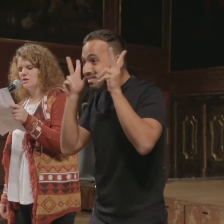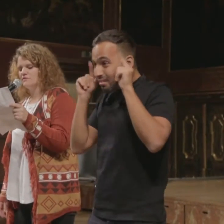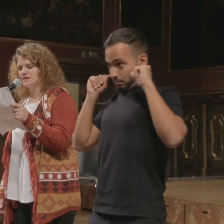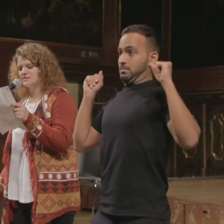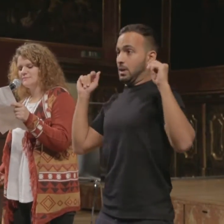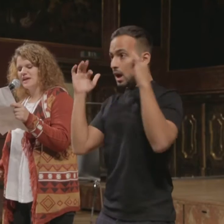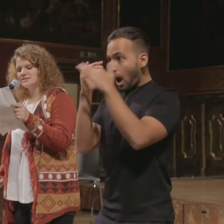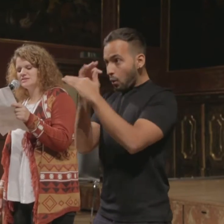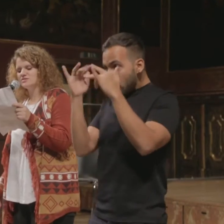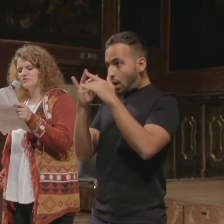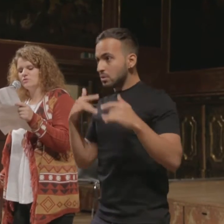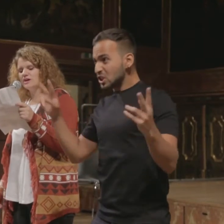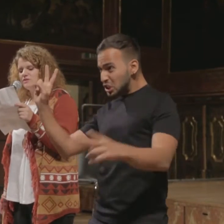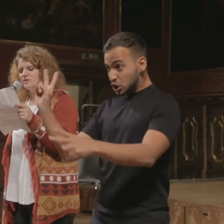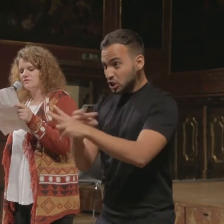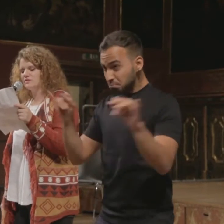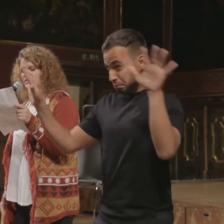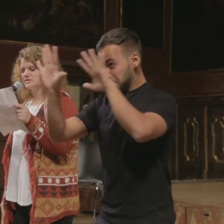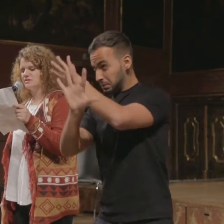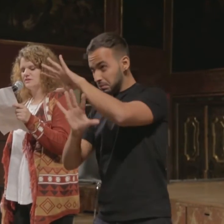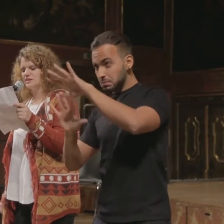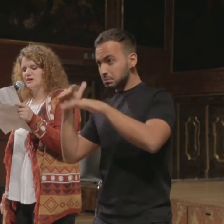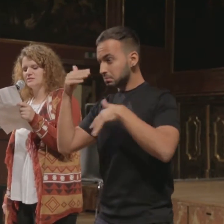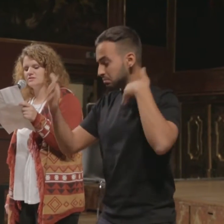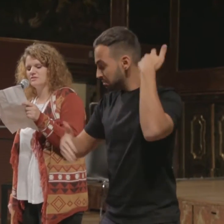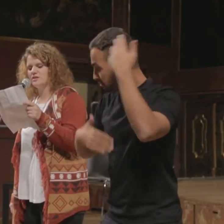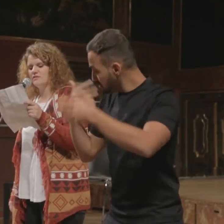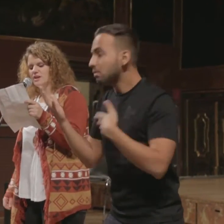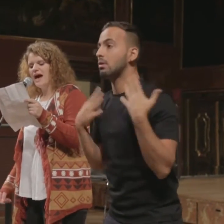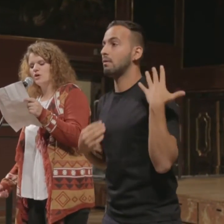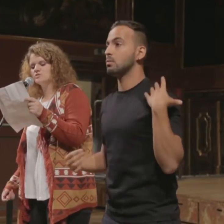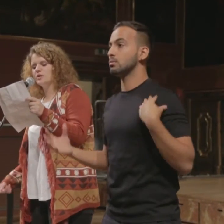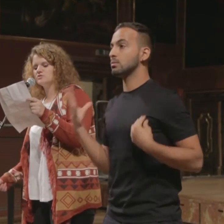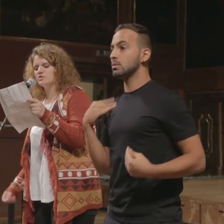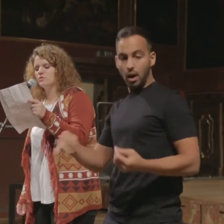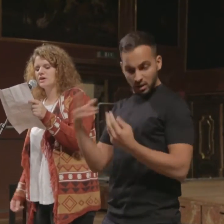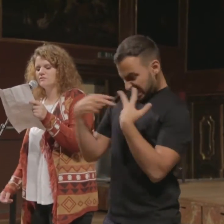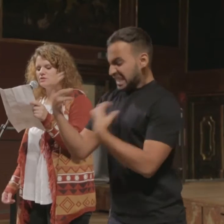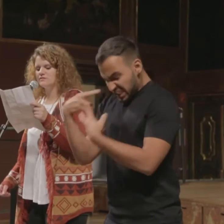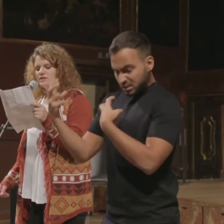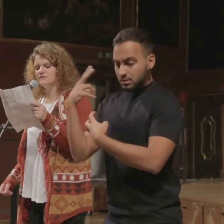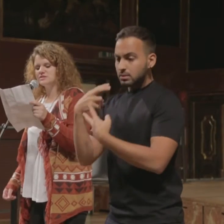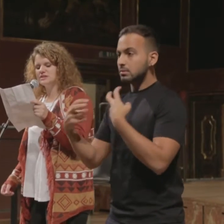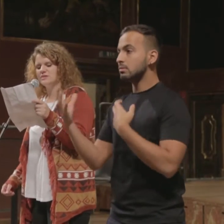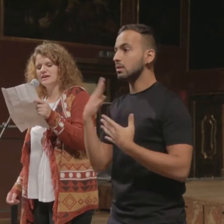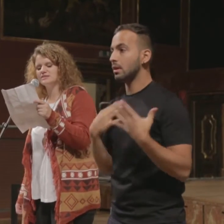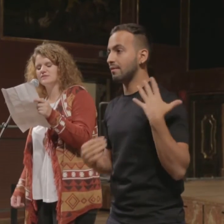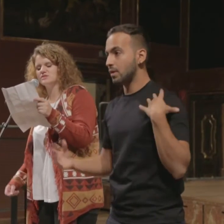Wenn das Hässliche zur Gewohnheit wird, dann finden wir es irgendwann nicht mehr hässlich. Wenn Ausbeutung zur Gewohnheit wird, dann finden wir sie nicht mehr hässlich. Wenn